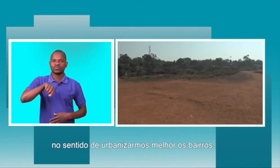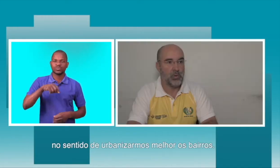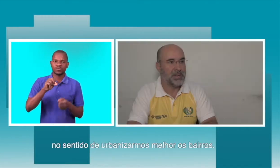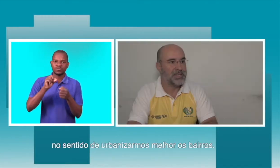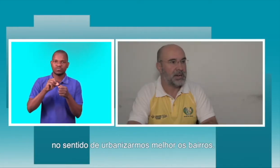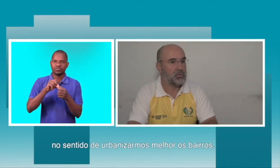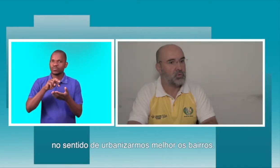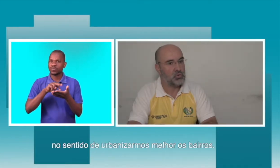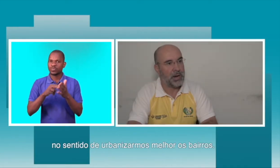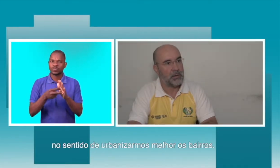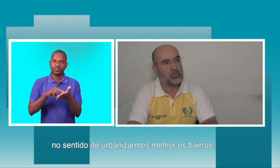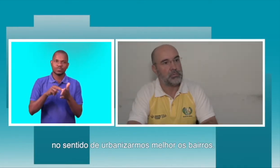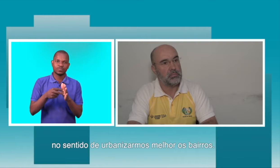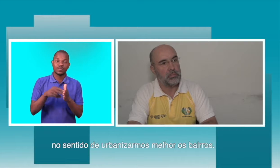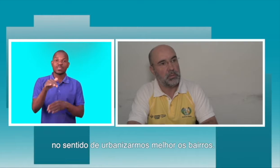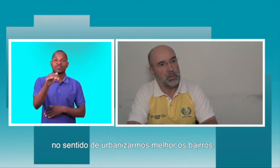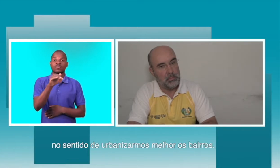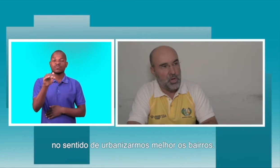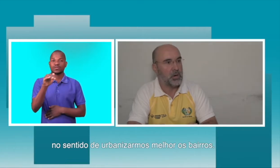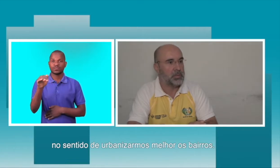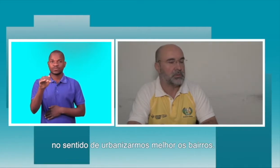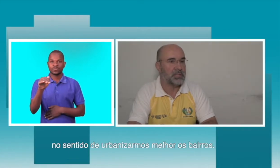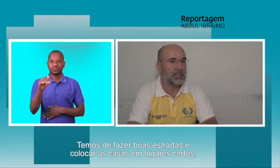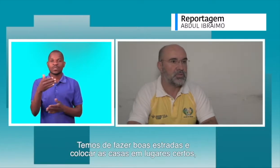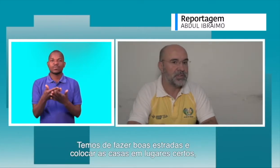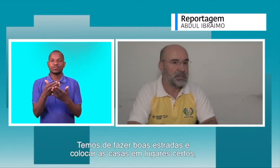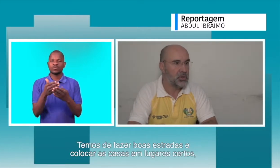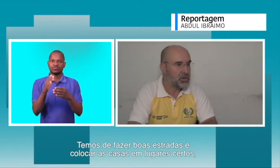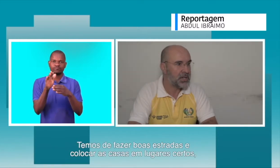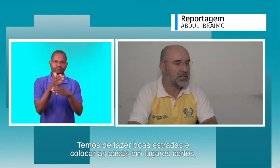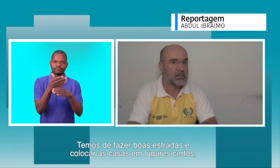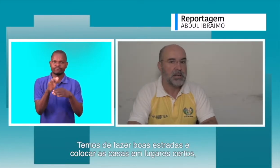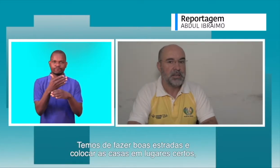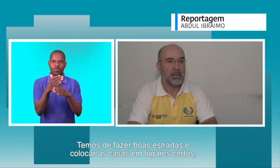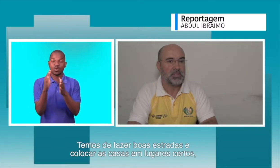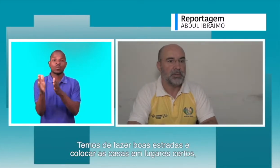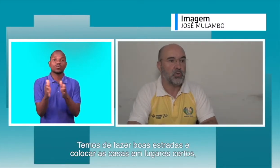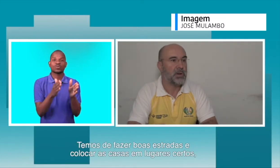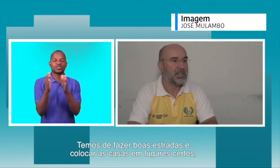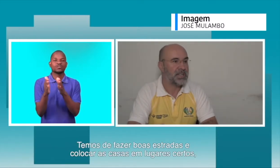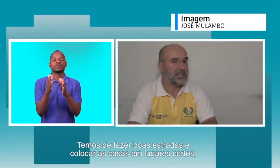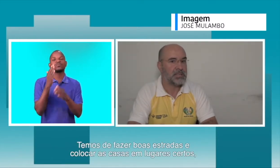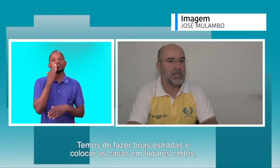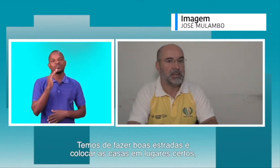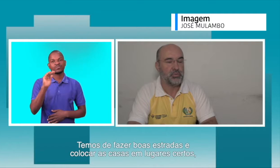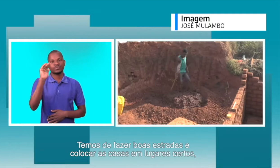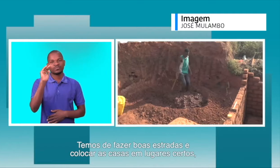urbanizarmos os bairros melhor. Portanto, temos que fazer melhores estradas e temos também que colocar as casas em posições